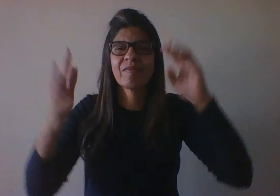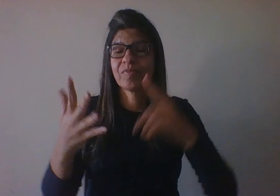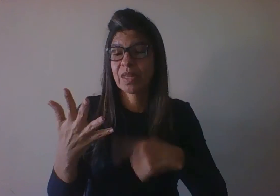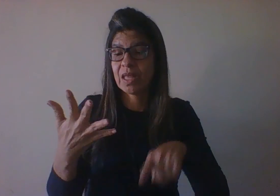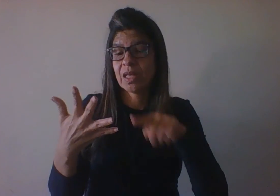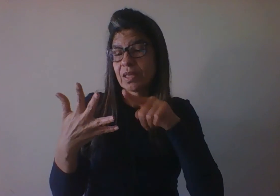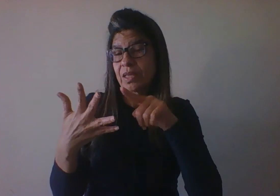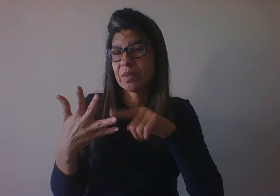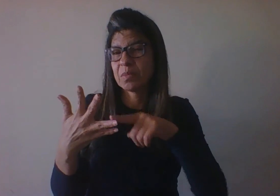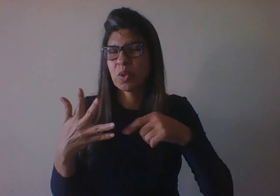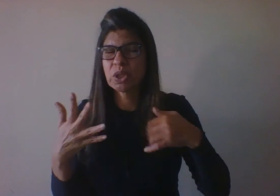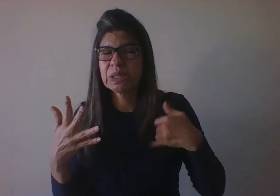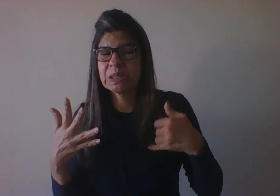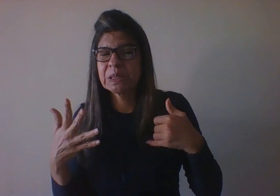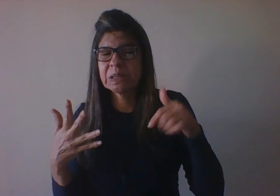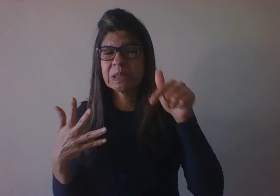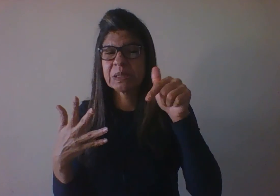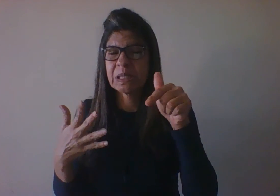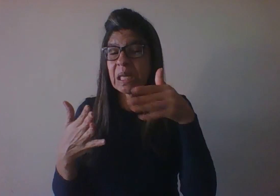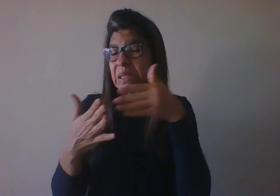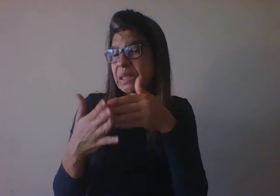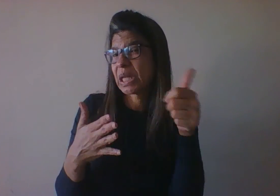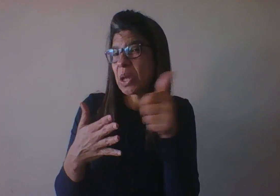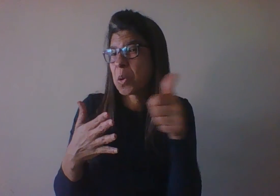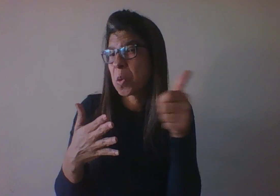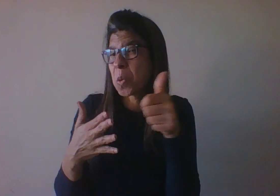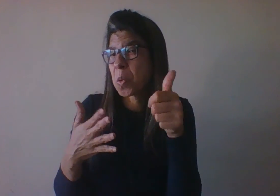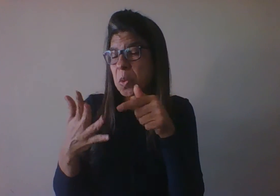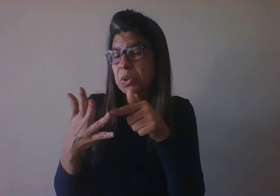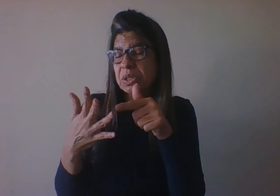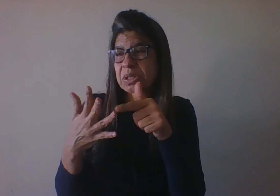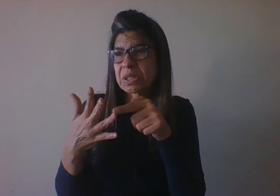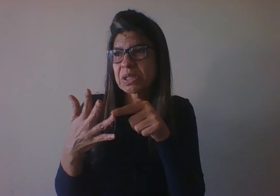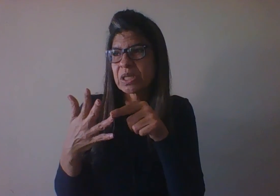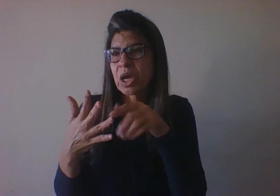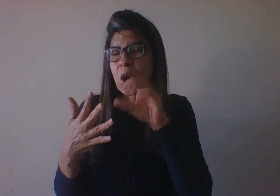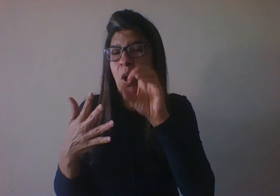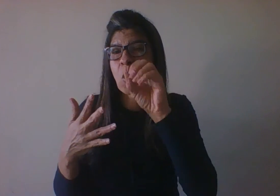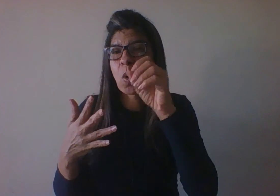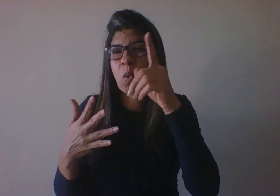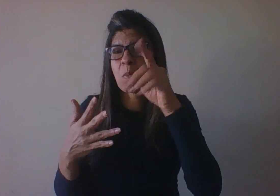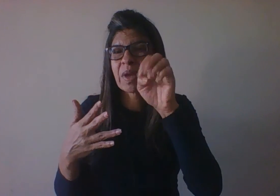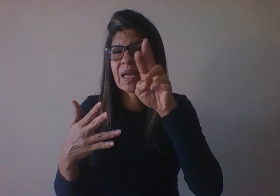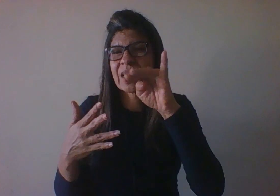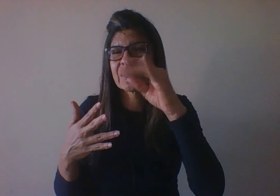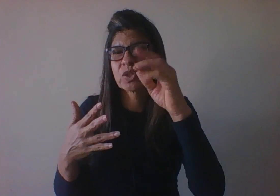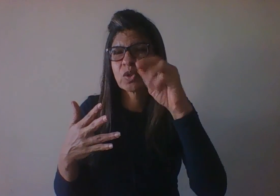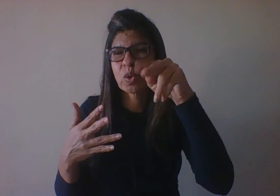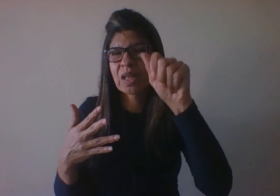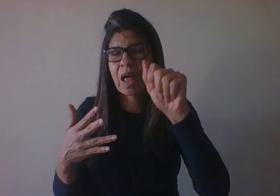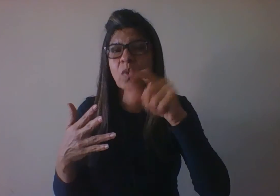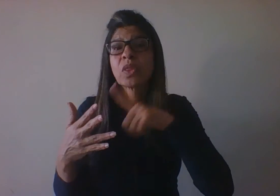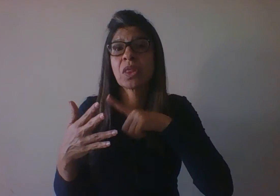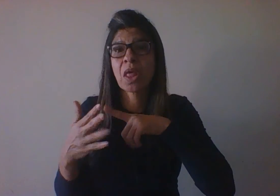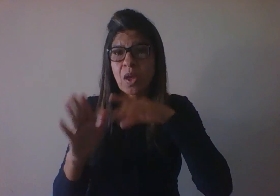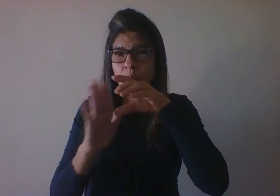operacional, porque ele lida com as operações formais, então os conceitos, agora as grandezas,